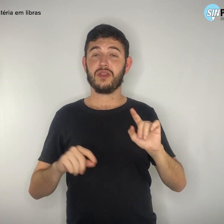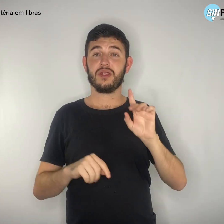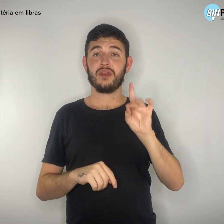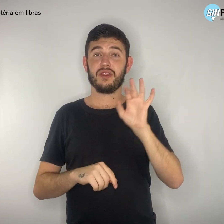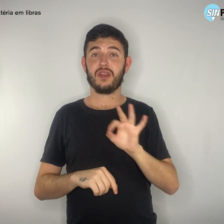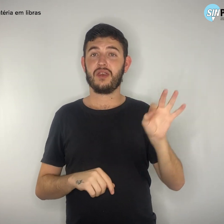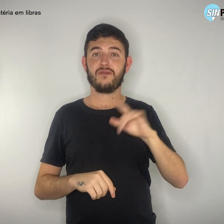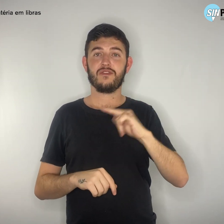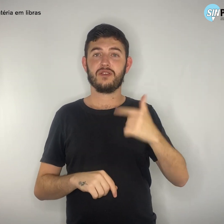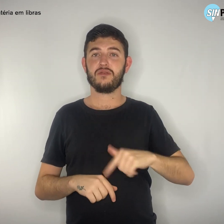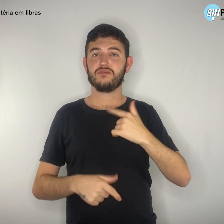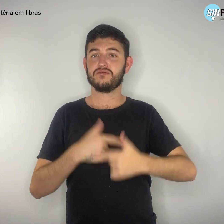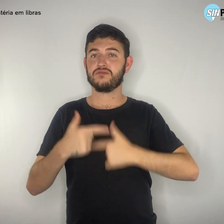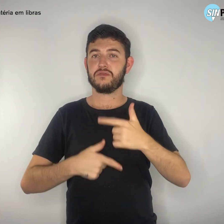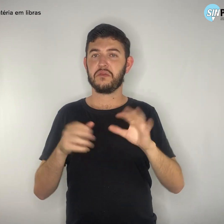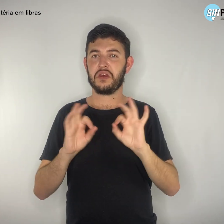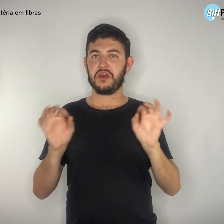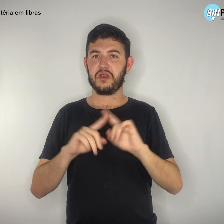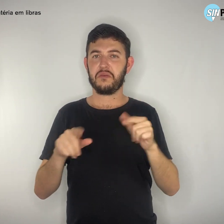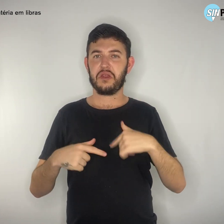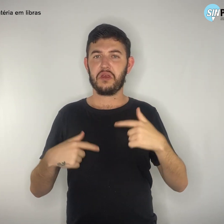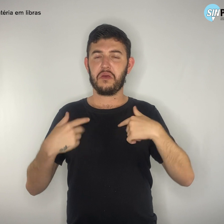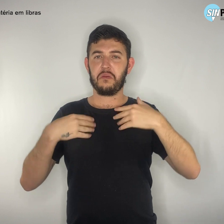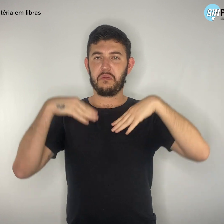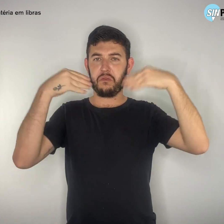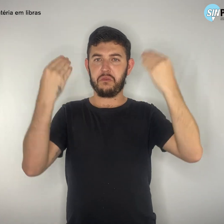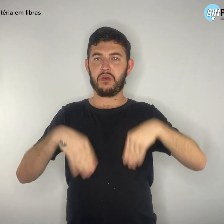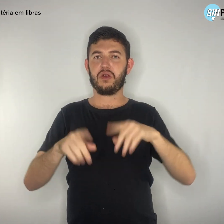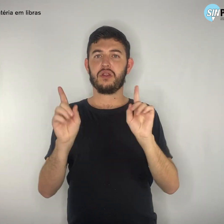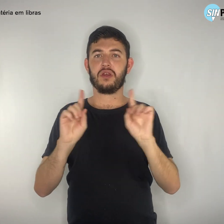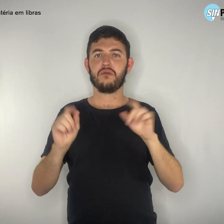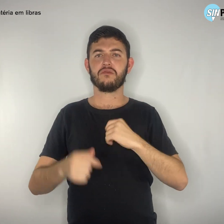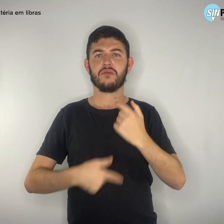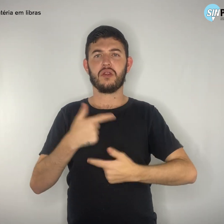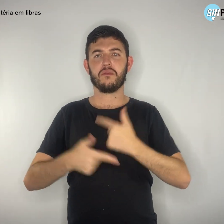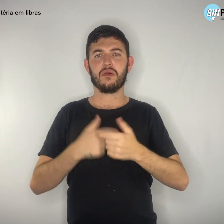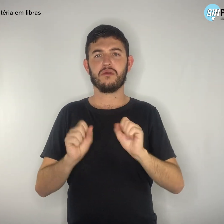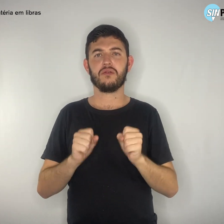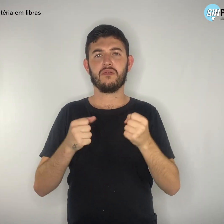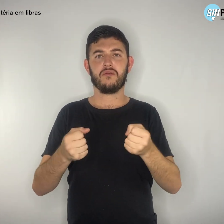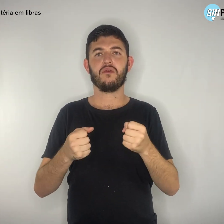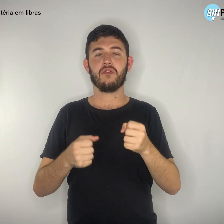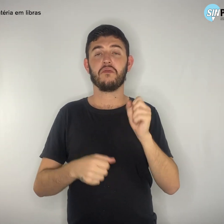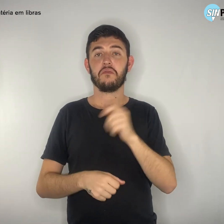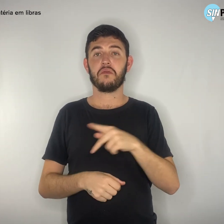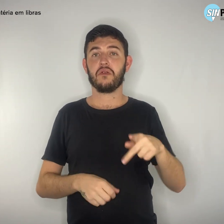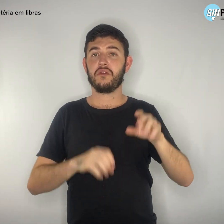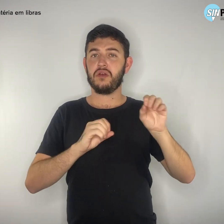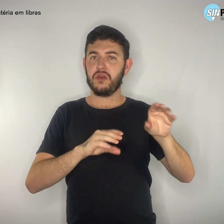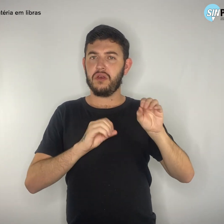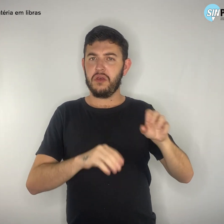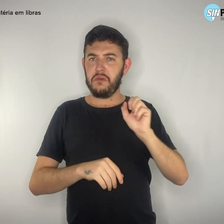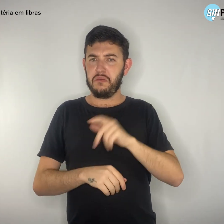mas não recuou. Construiu a vida como professora. Não qualquer professora.